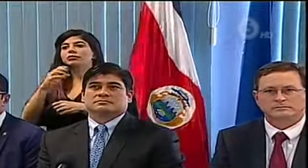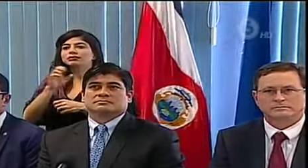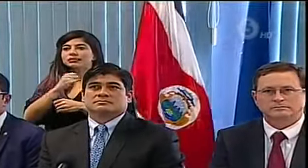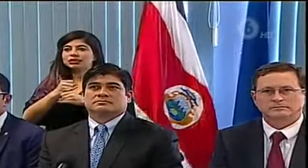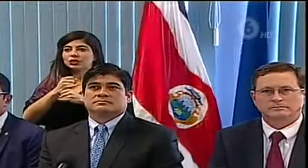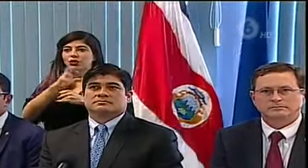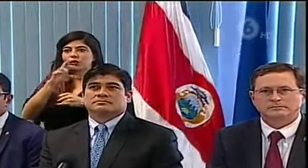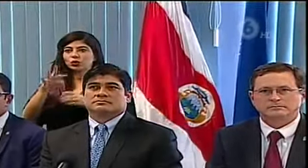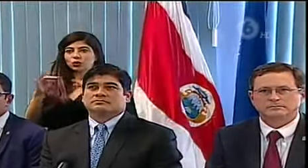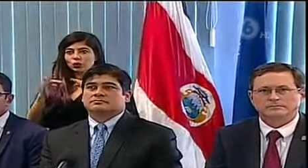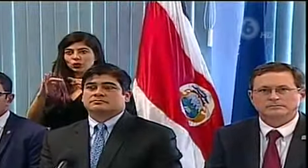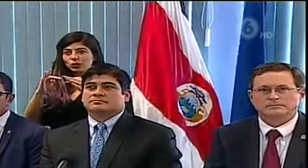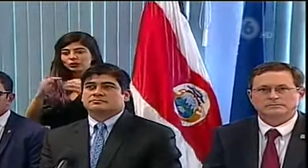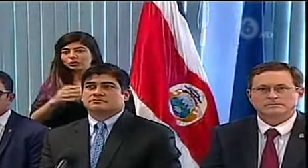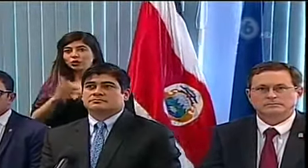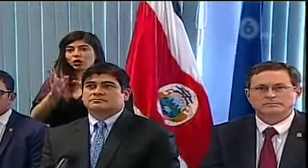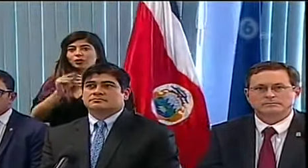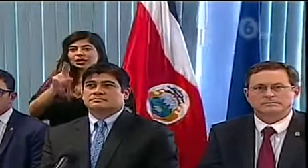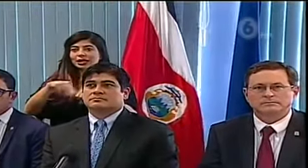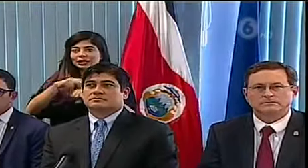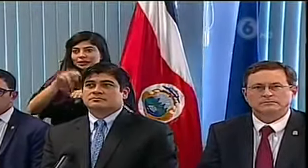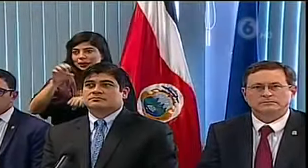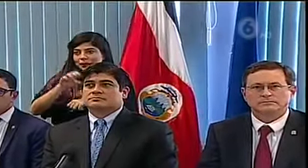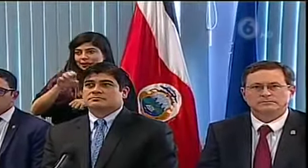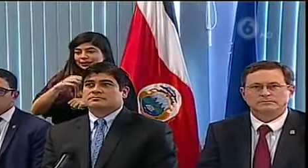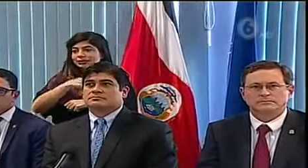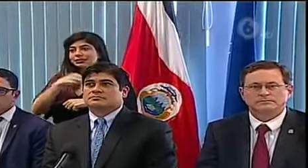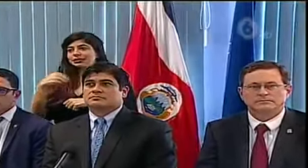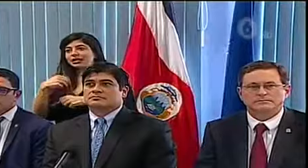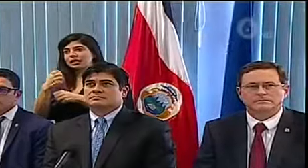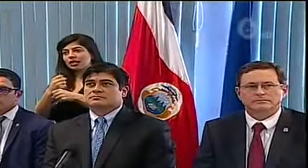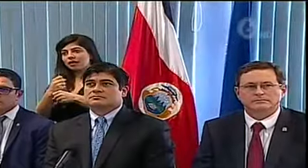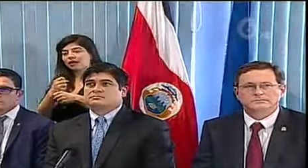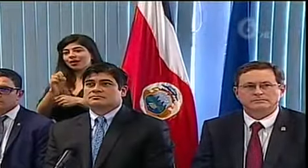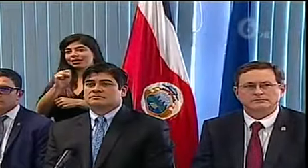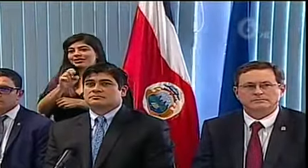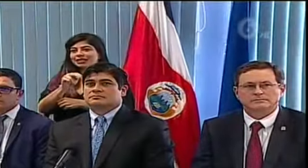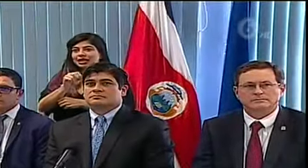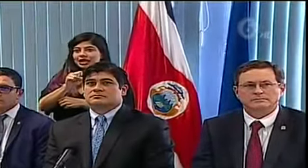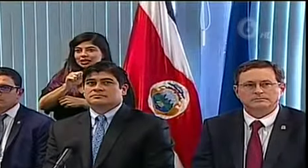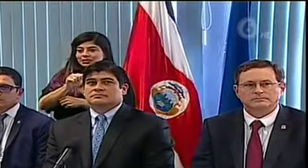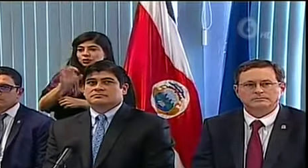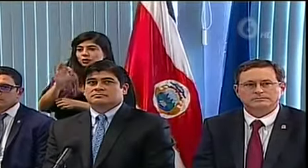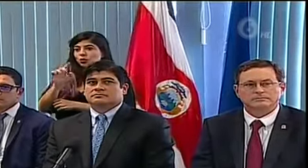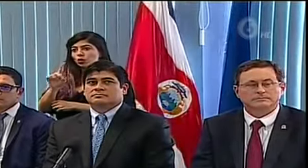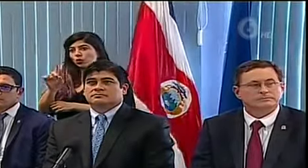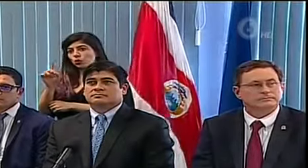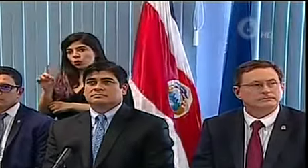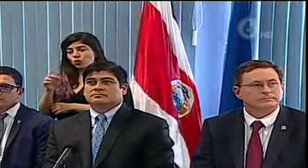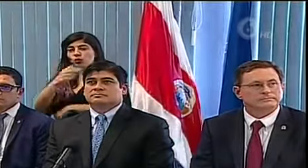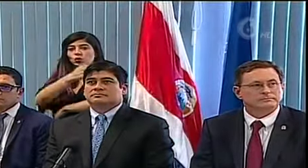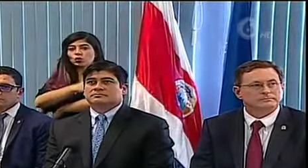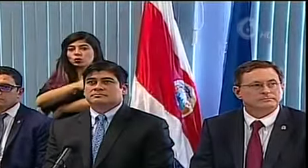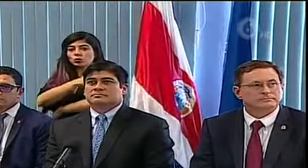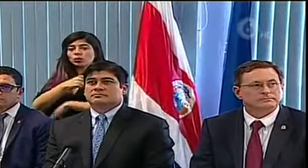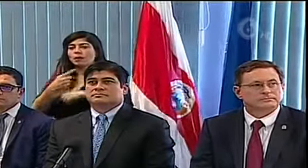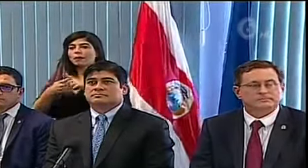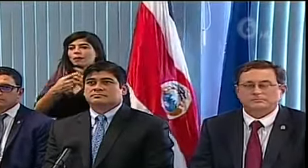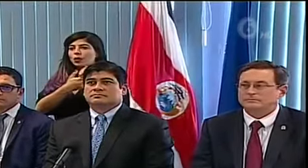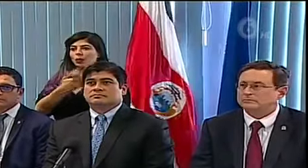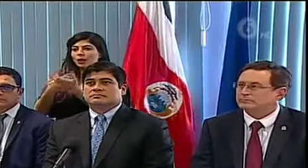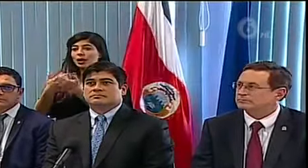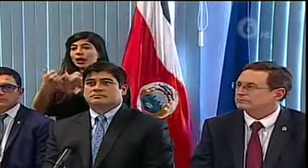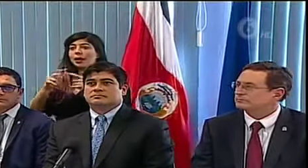autoridades de la Cruz Roja, la Comisión Nacional de Emergencias, el 911 y demás. En este momento se van a